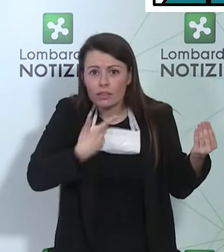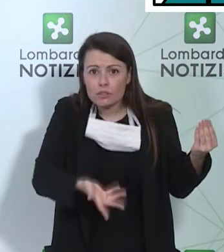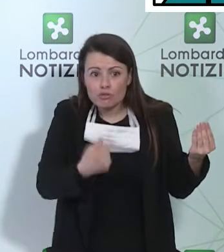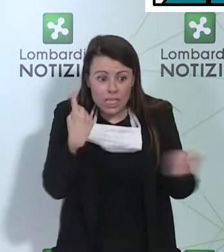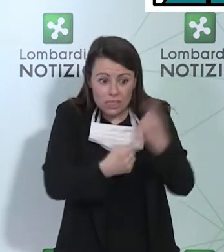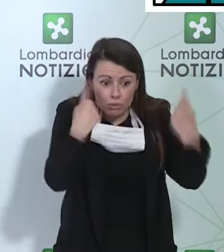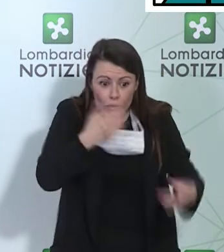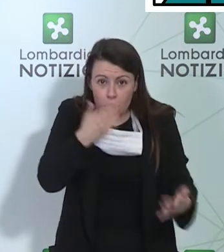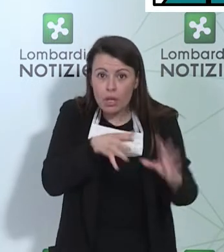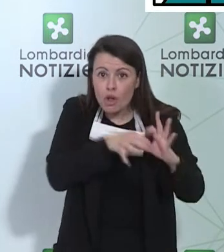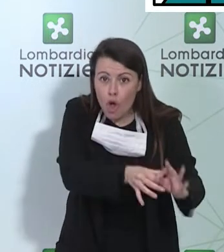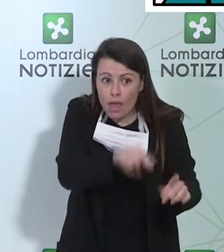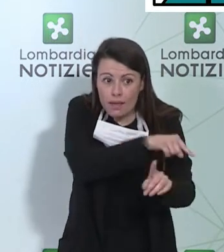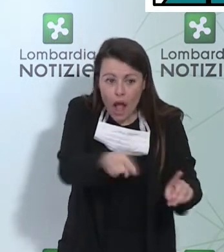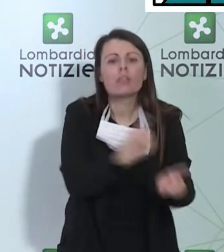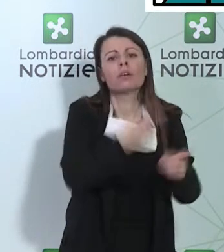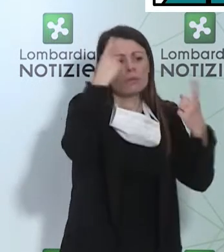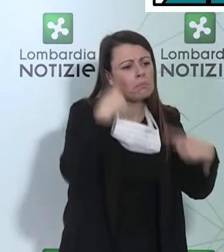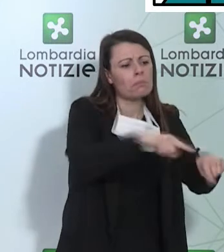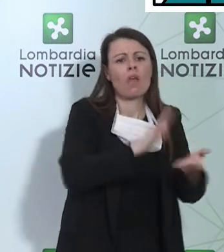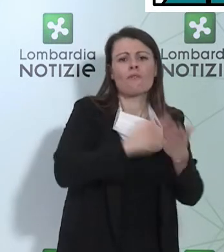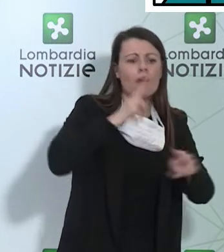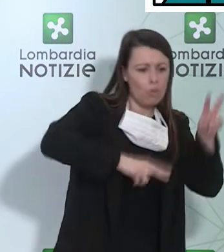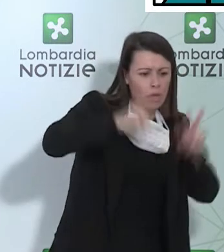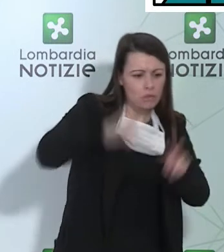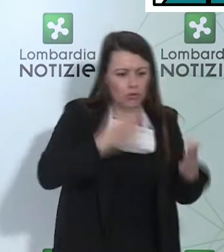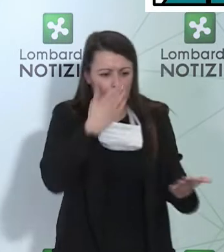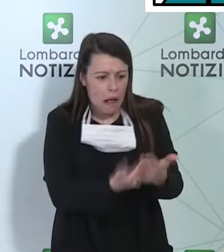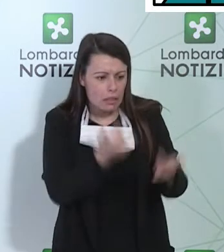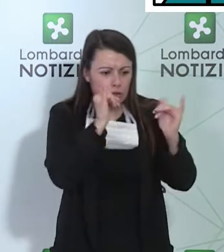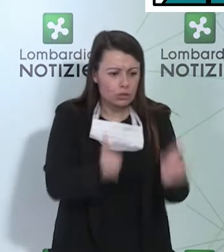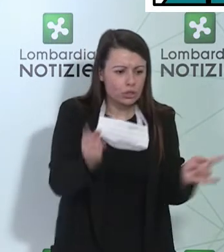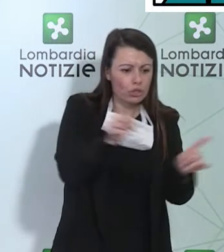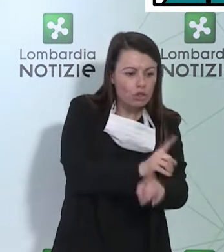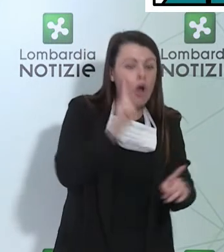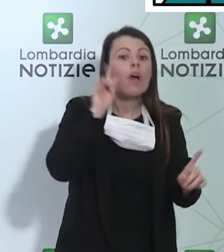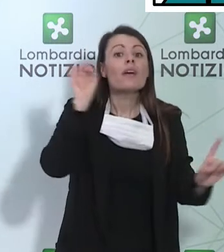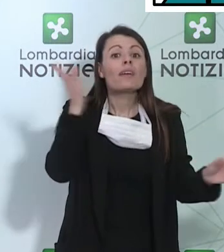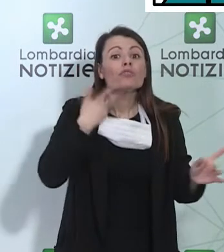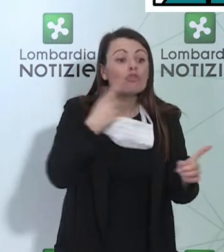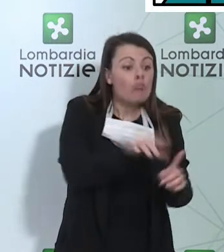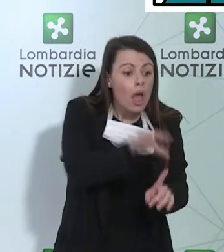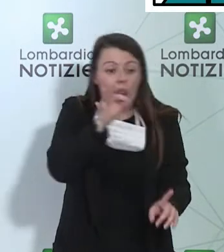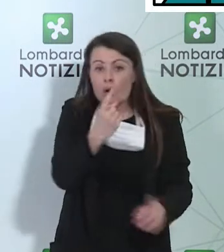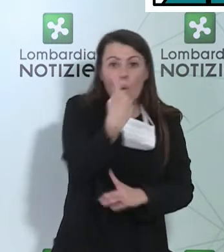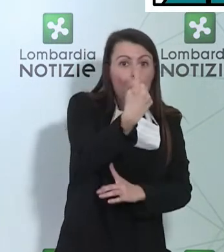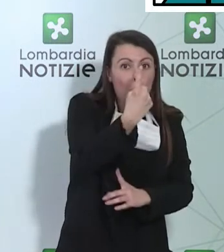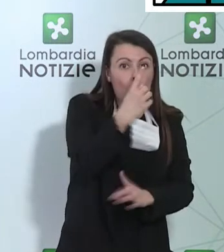campo, valutarli ed individuare se vi sia un test che sia